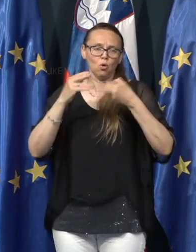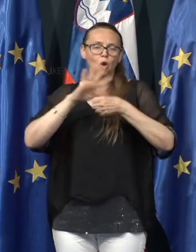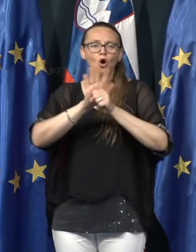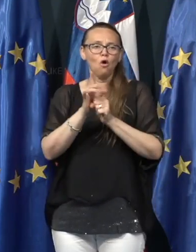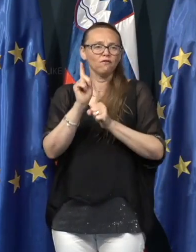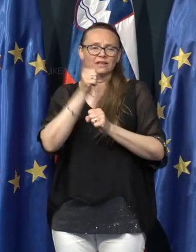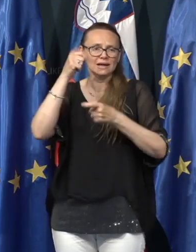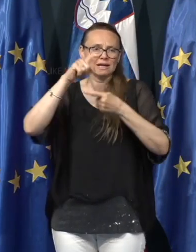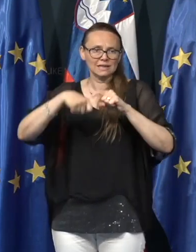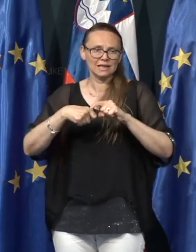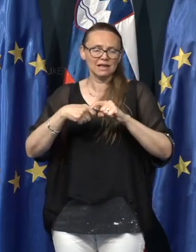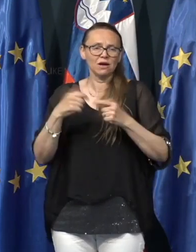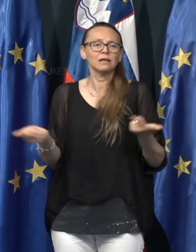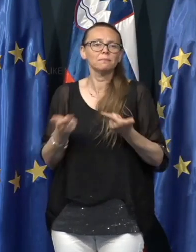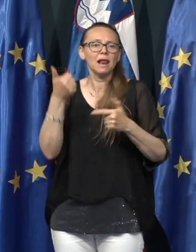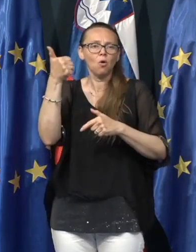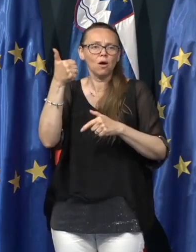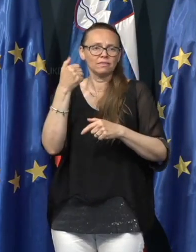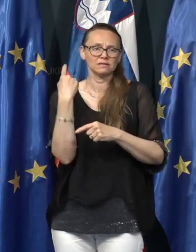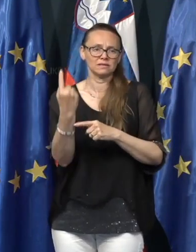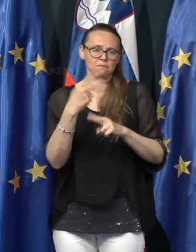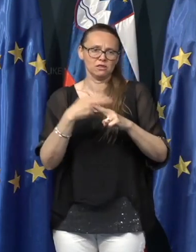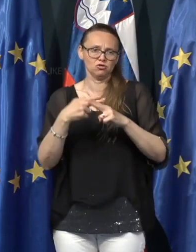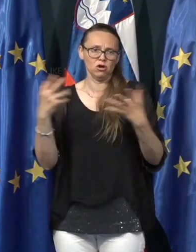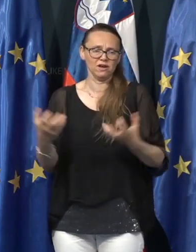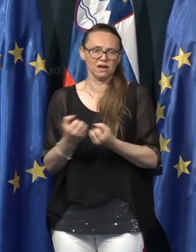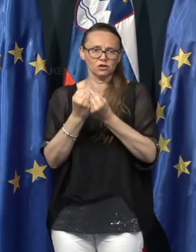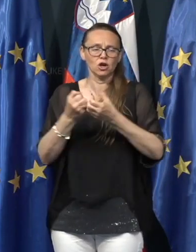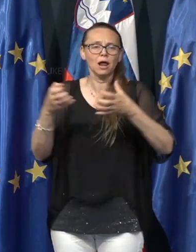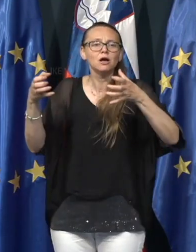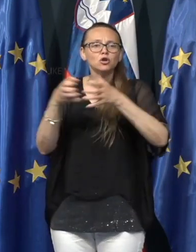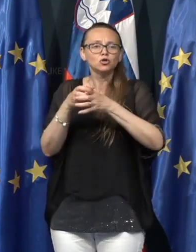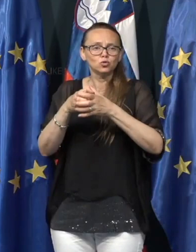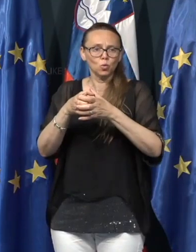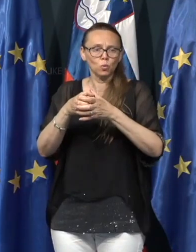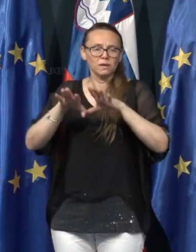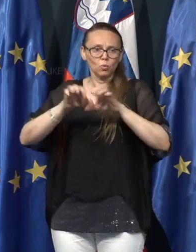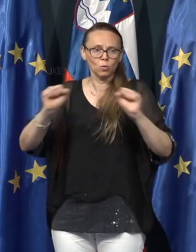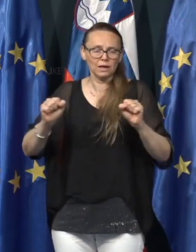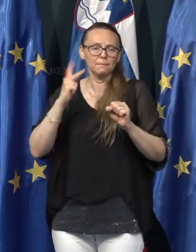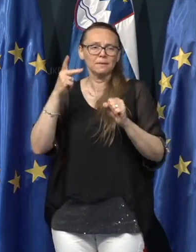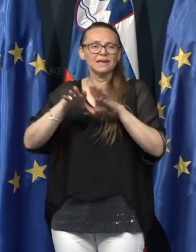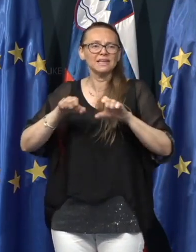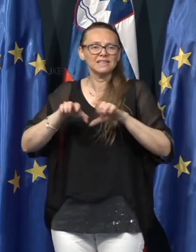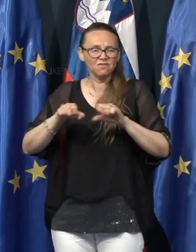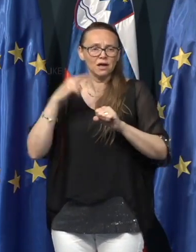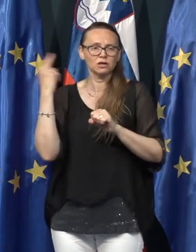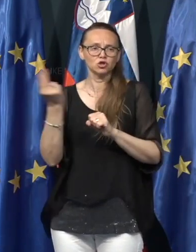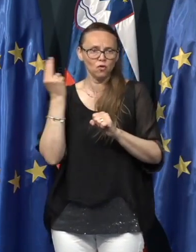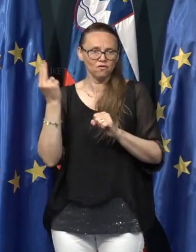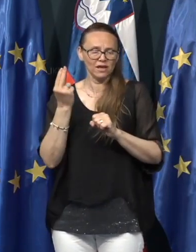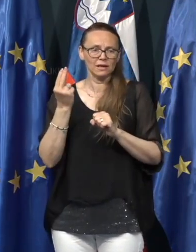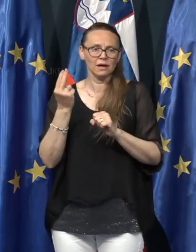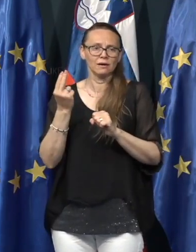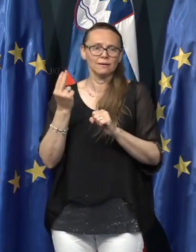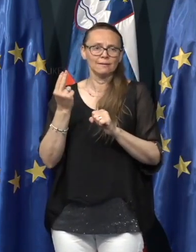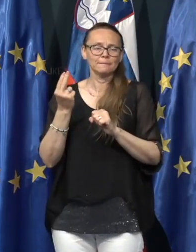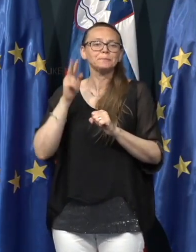njena zadeva, ki bo lahko ena sama država rešila. Skupni ukrepi, ki jih izvaja Slovenija, ki jih